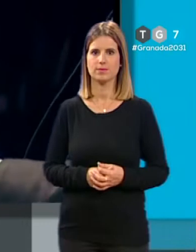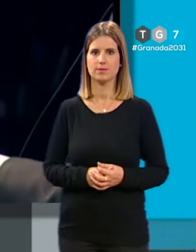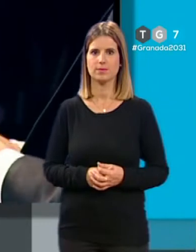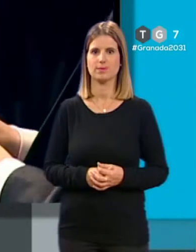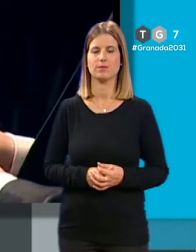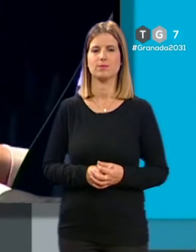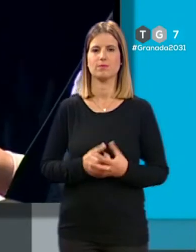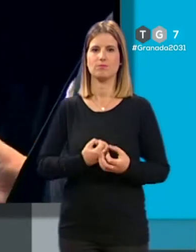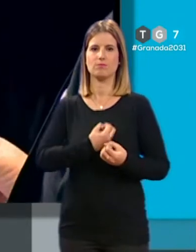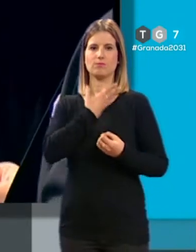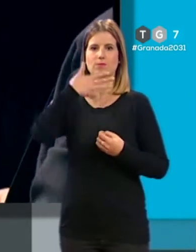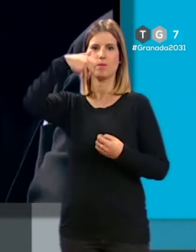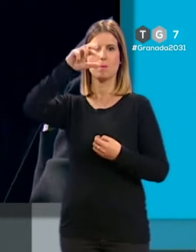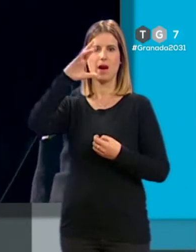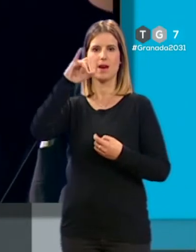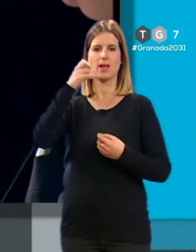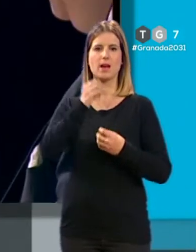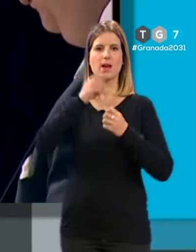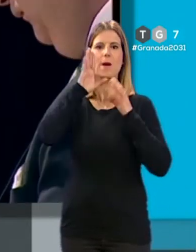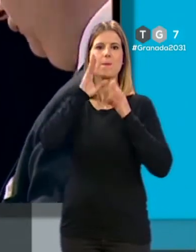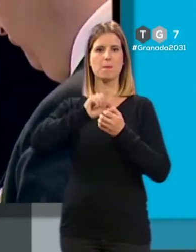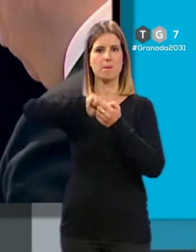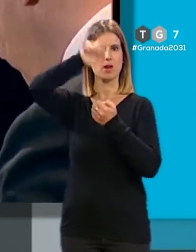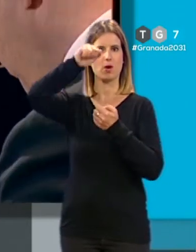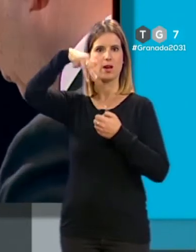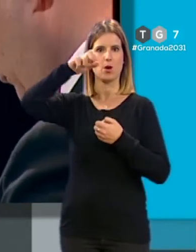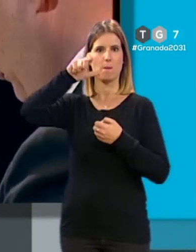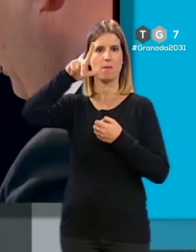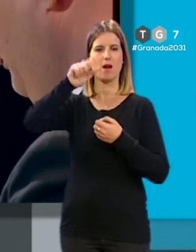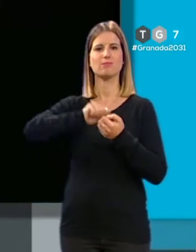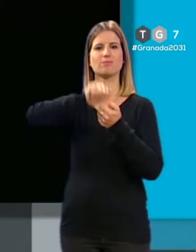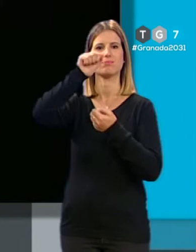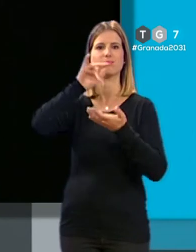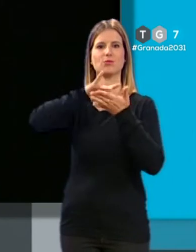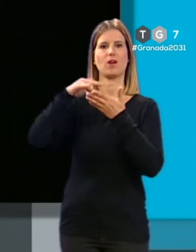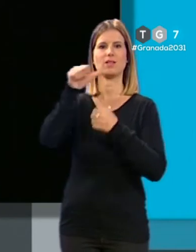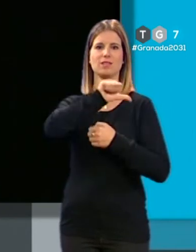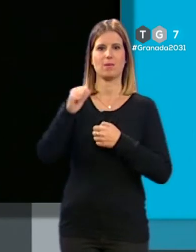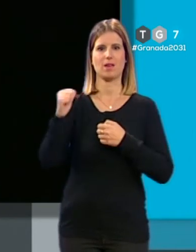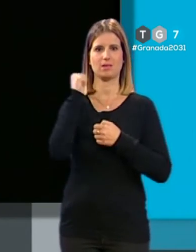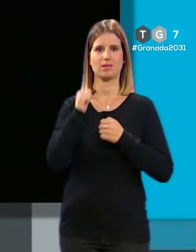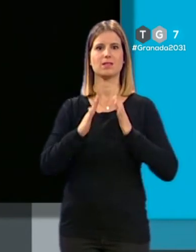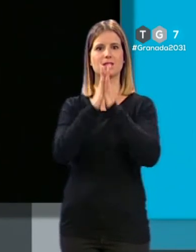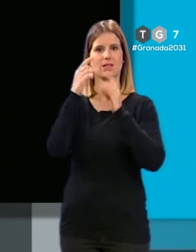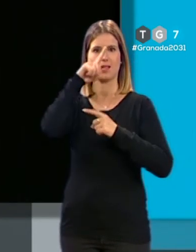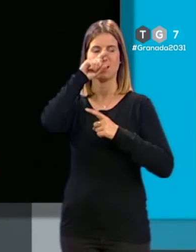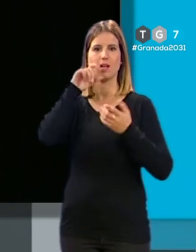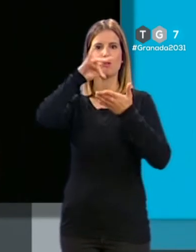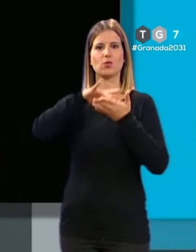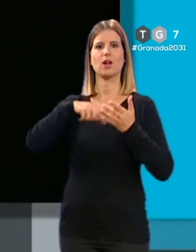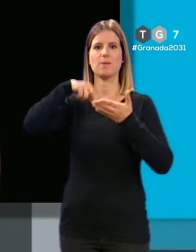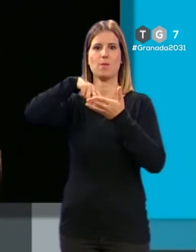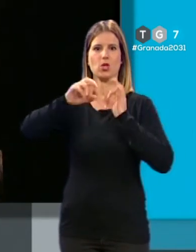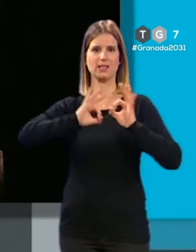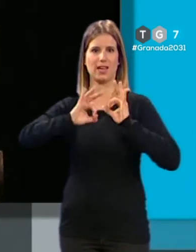La devoción mariana del pregonero Manuel Amador Moya se puso de manifiesto en el pregón de la Semana Santa de este año que defendió sobre las tablas de Elizabeth la